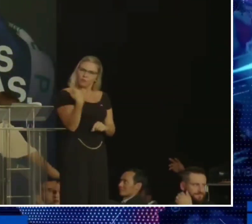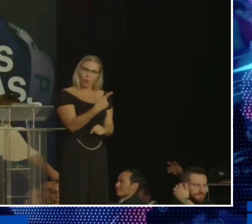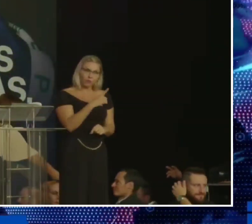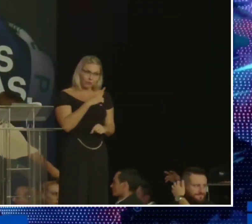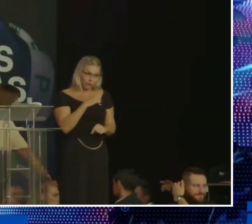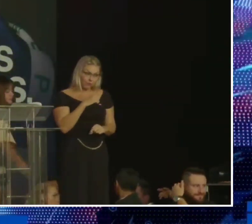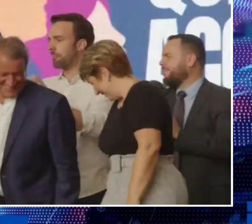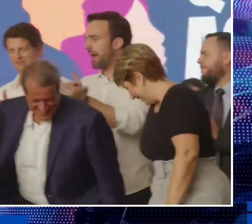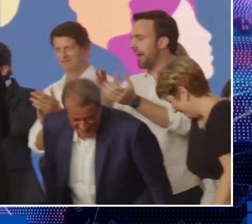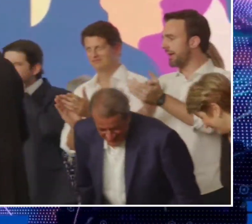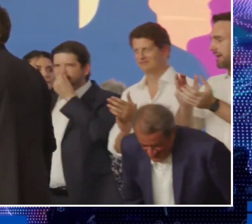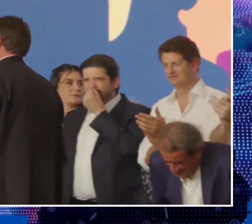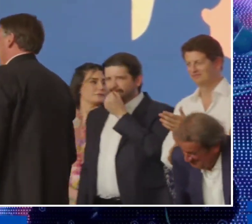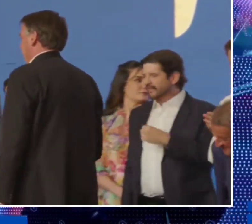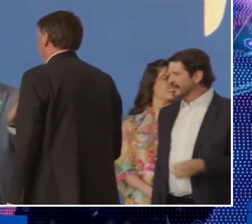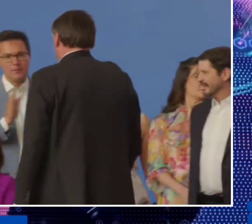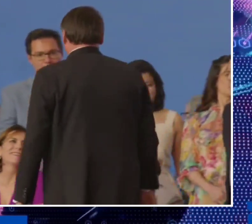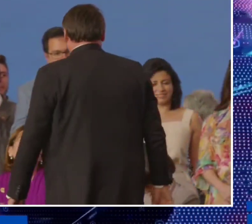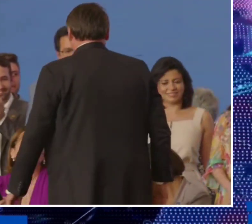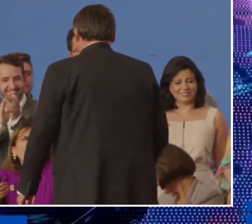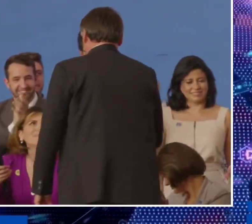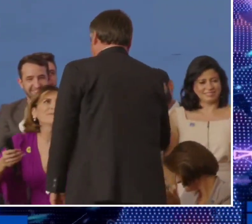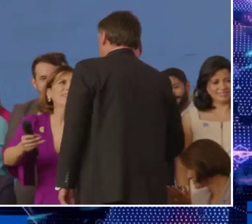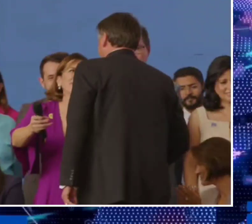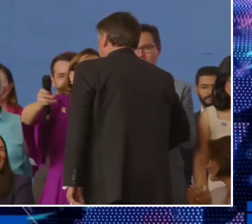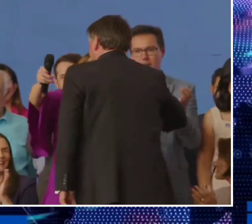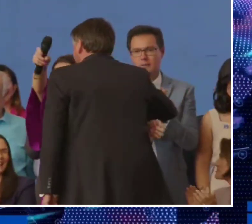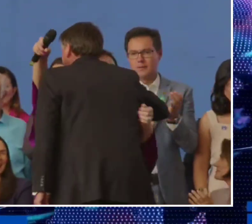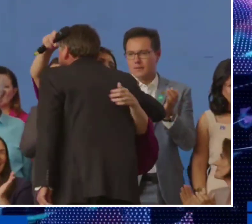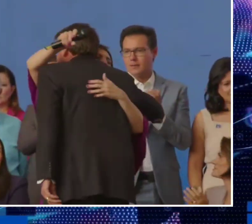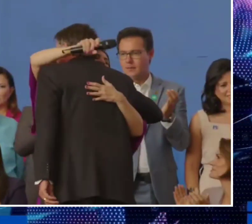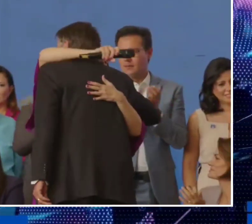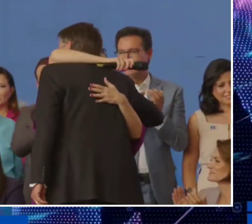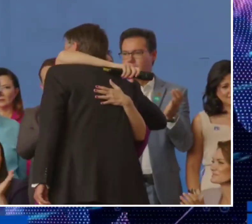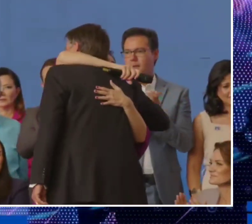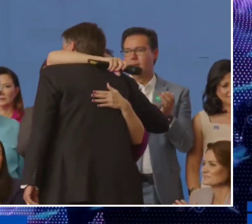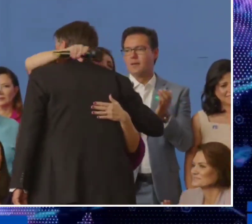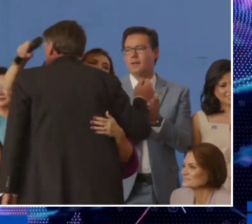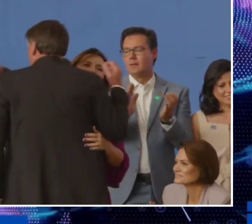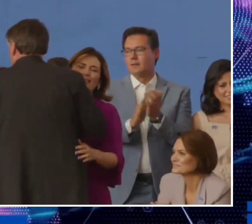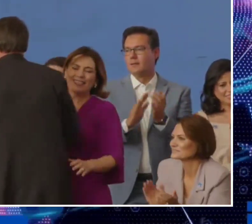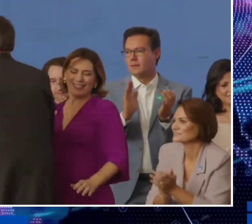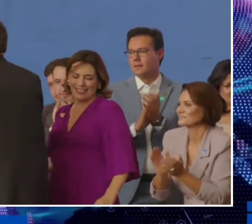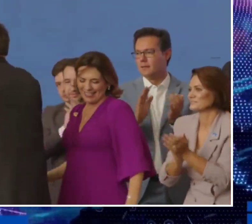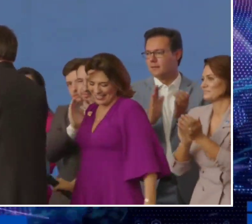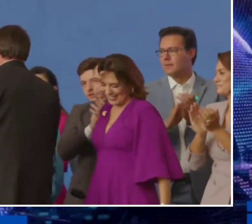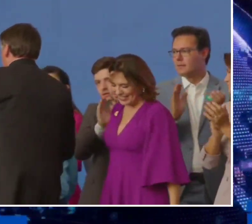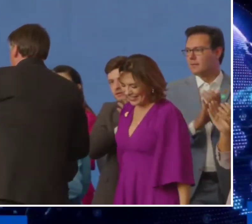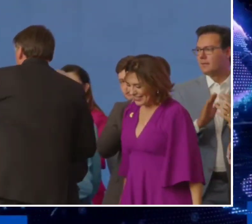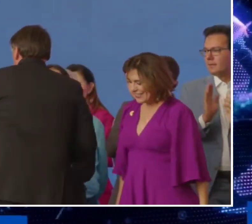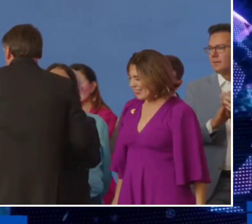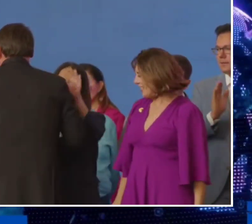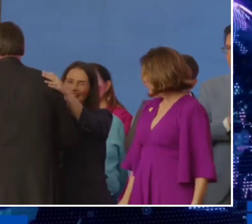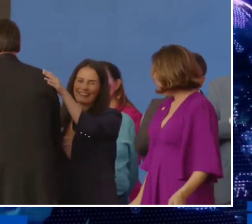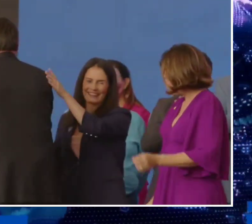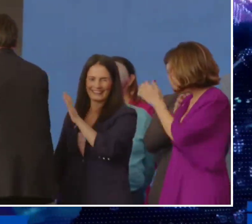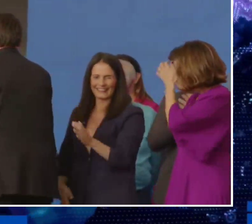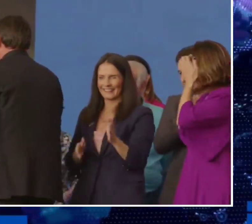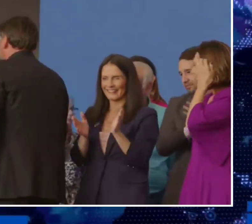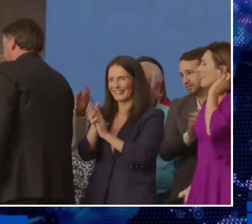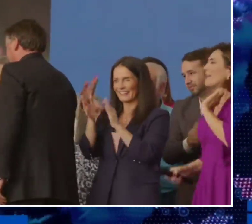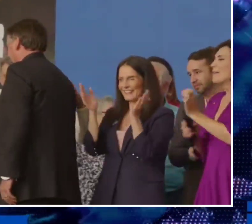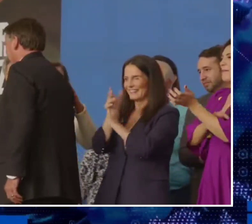presidente que tem o coração do tamanho do mundo, ao seu lado tem, sim, uma mulher de coração gigante.